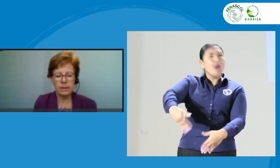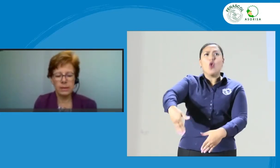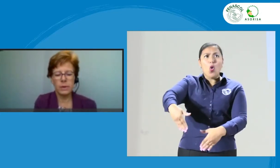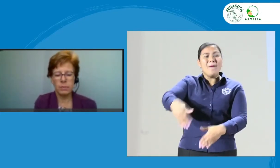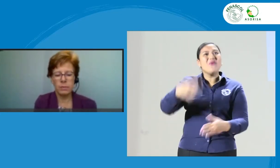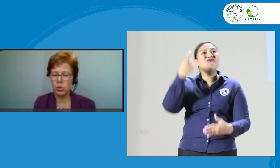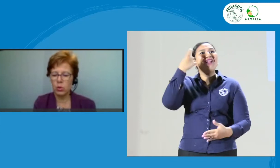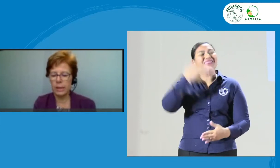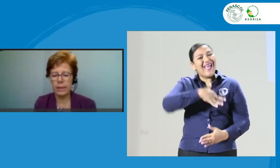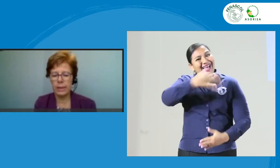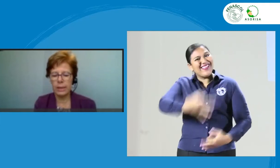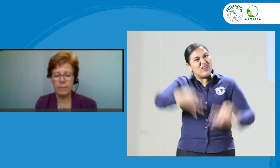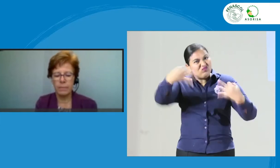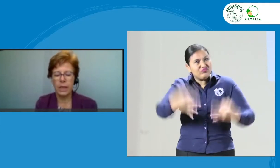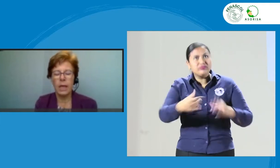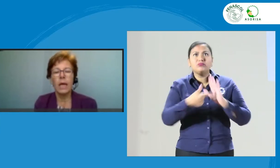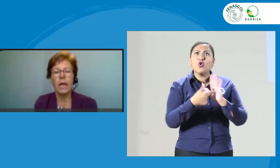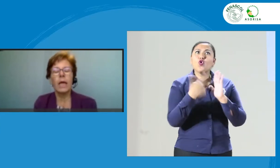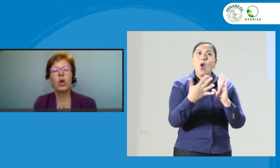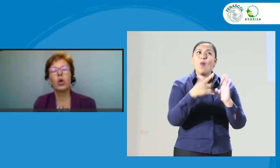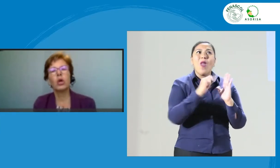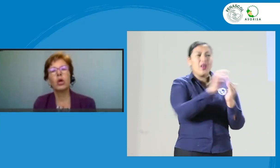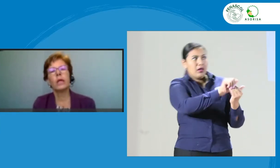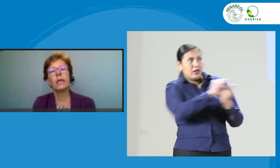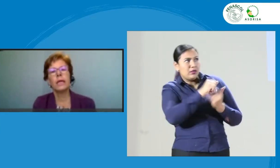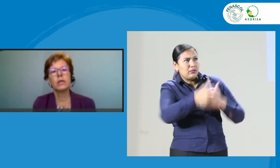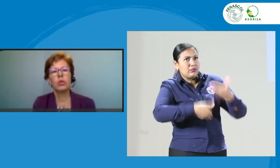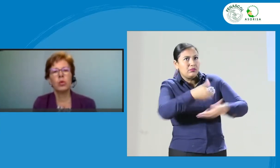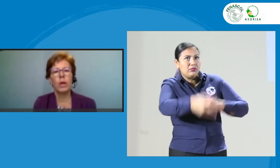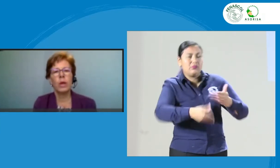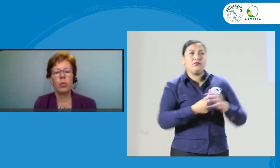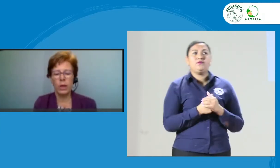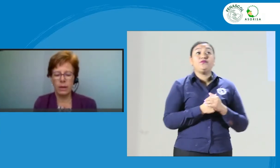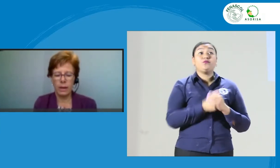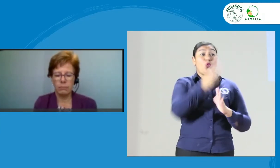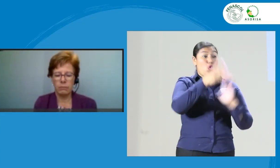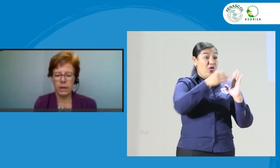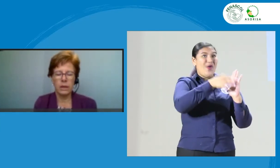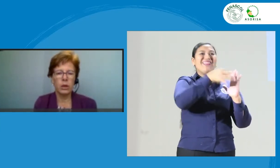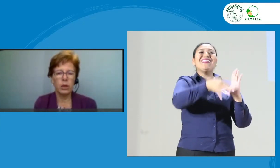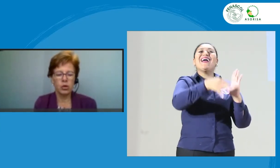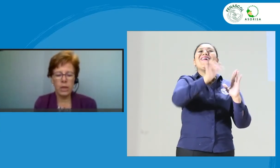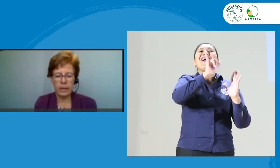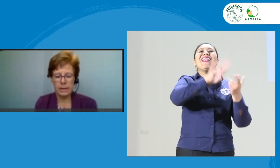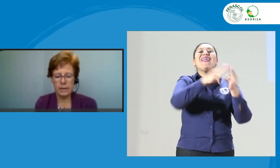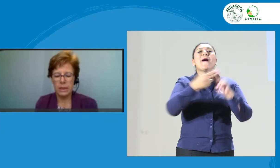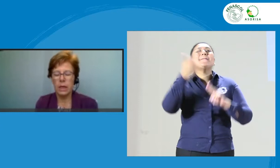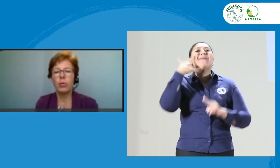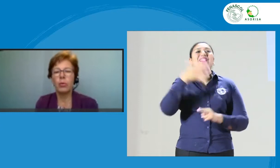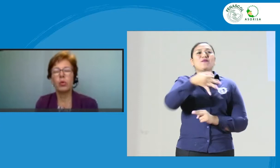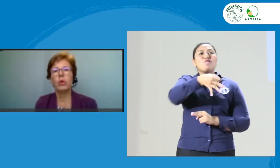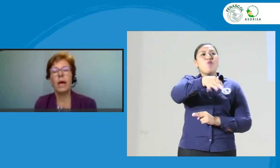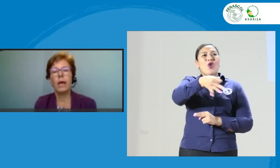dimensión ética. El código de ética es como una moneda que tiene dos caras. Por un lado,